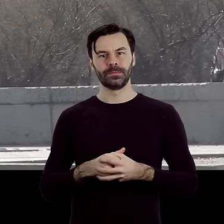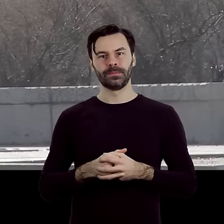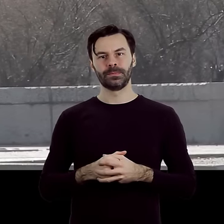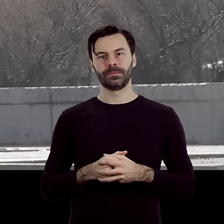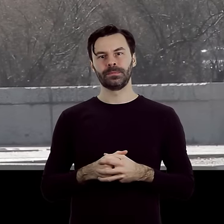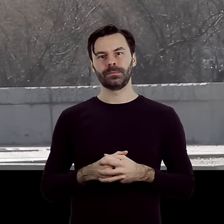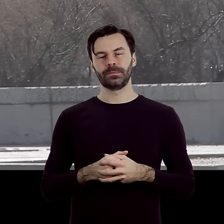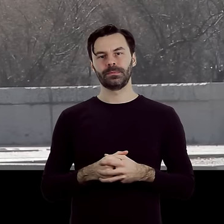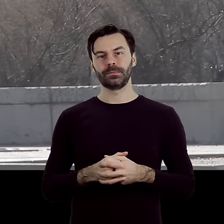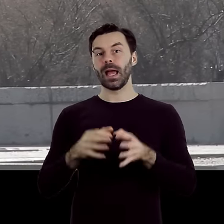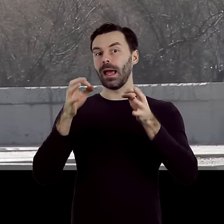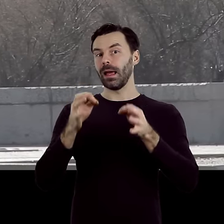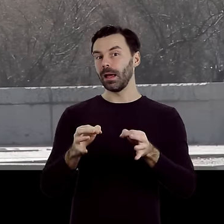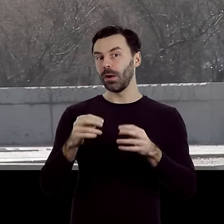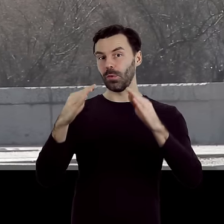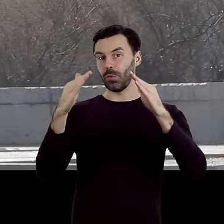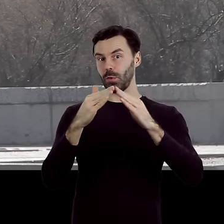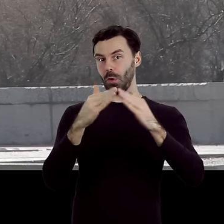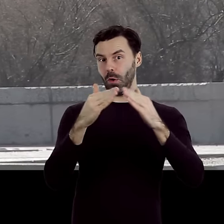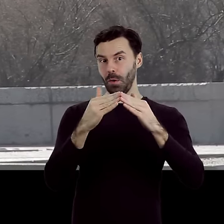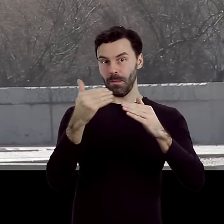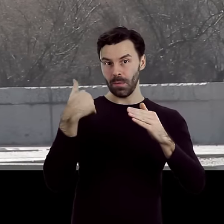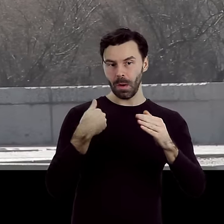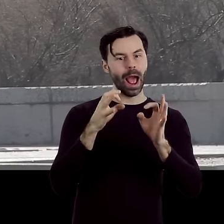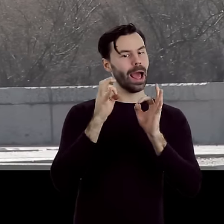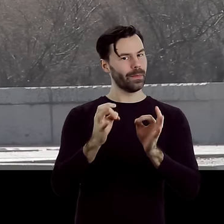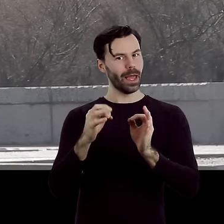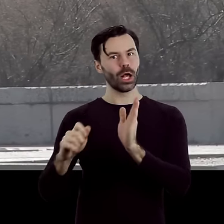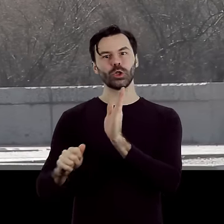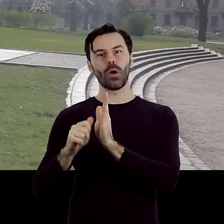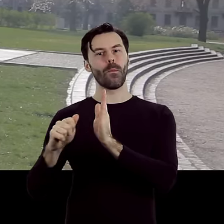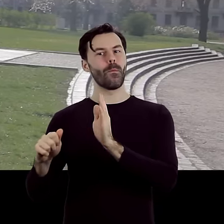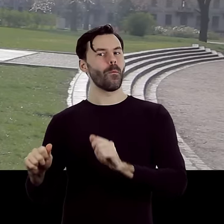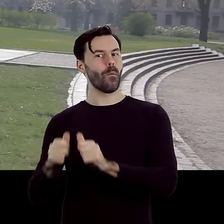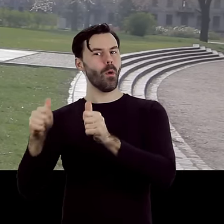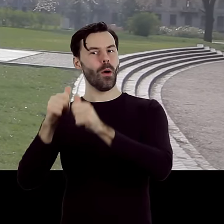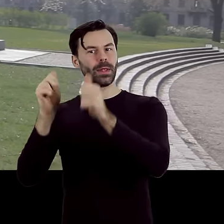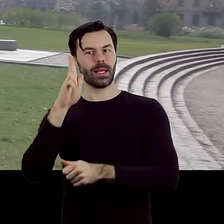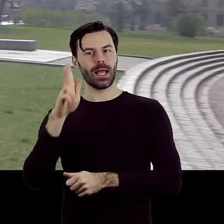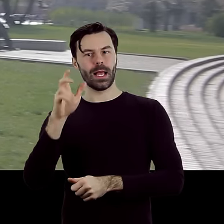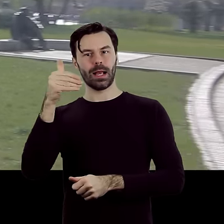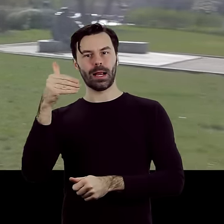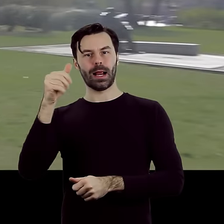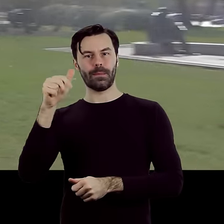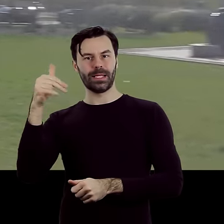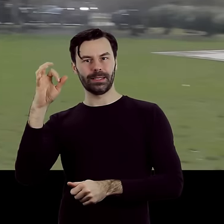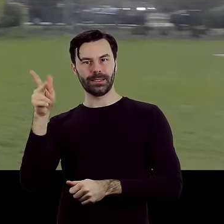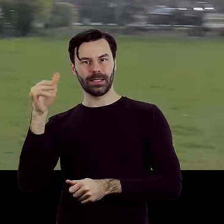W miejscu oficyny przy ulicy Ogrodowej 5 stoi pomnik Aleksandra Kamińskiego. Tuż obok, pod numerem